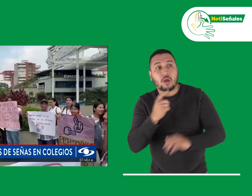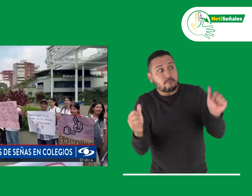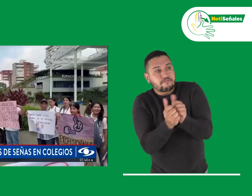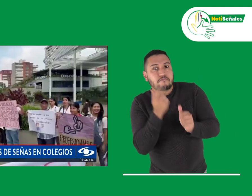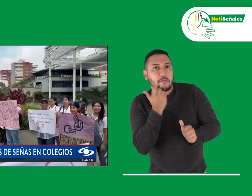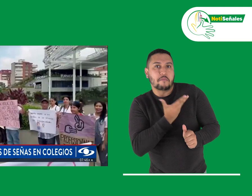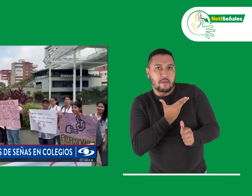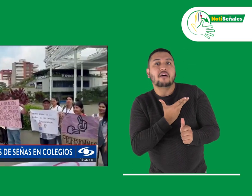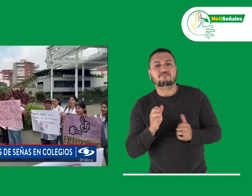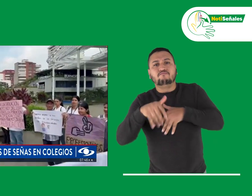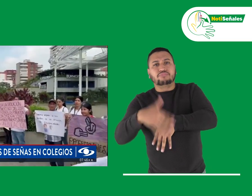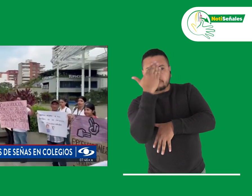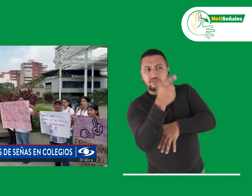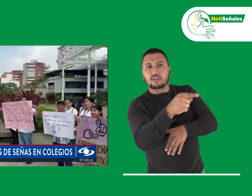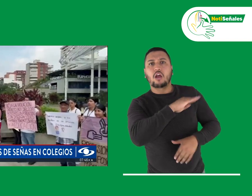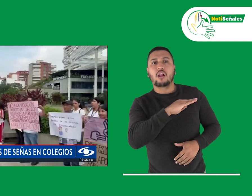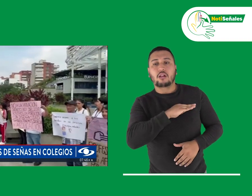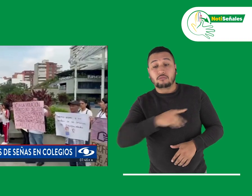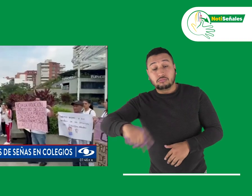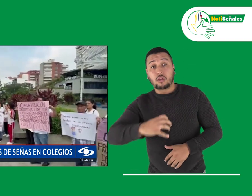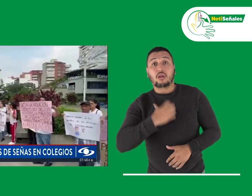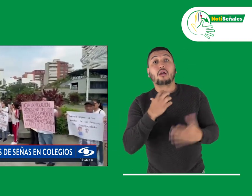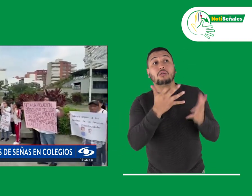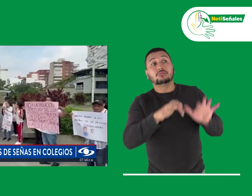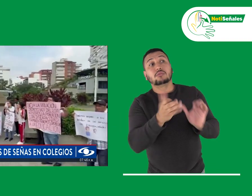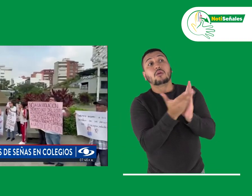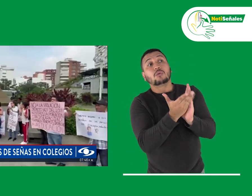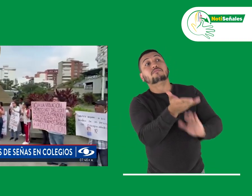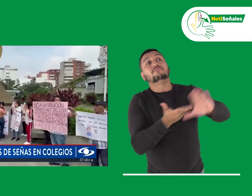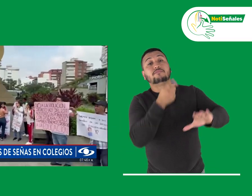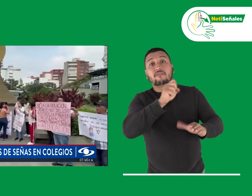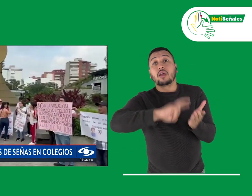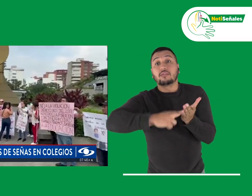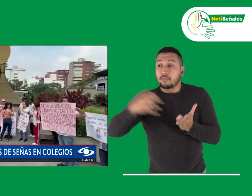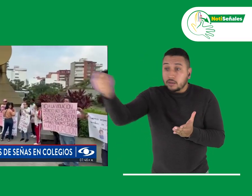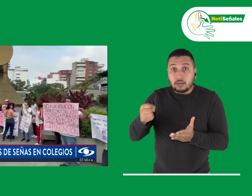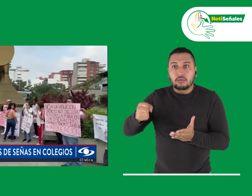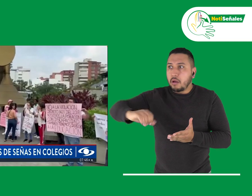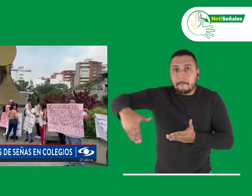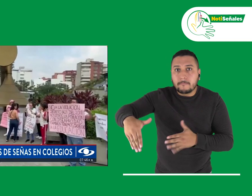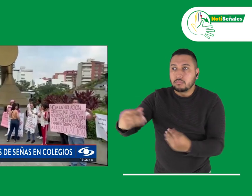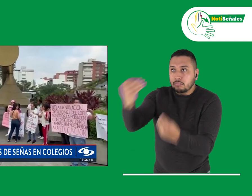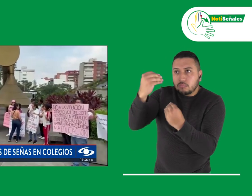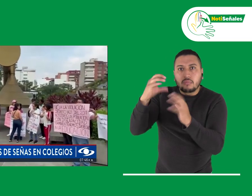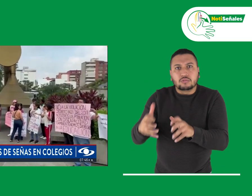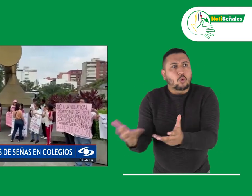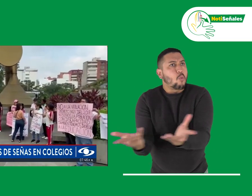afueras de la alcaldía, porque según la comunidad, la Secretaría de Educación no ha nombrado intérpretes para que los estudiantes con esta discapacidad puedan